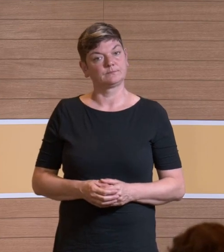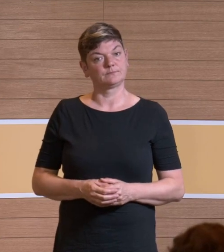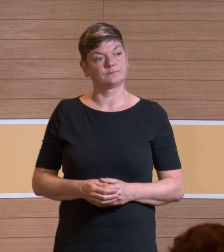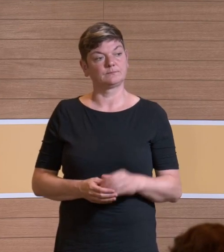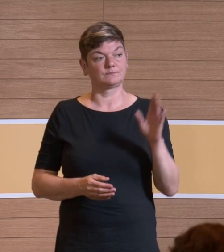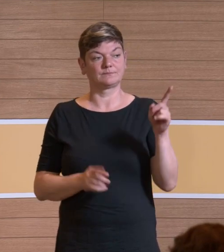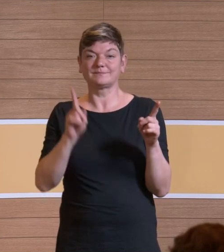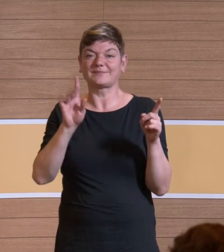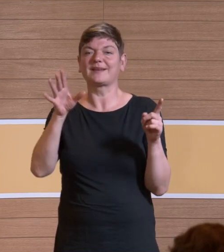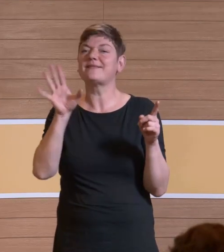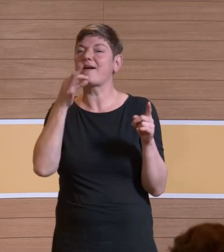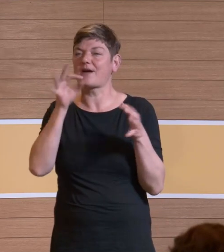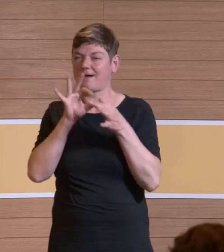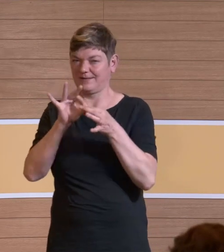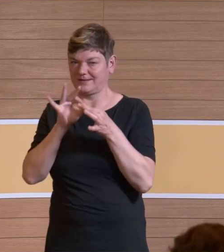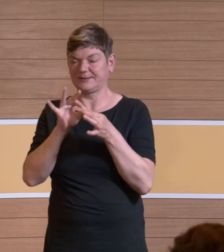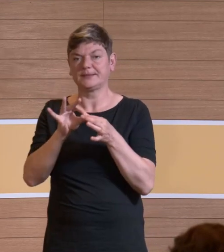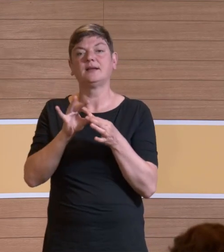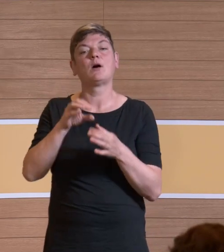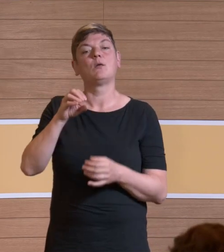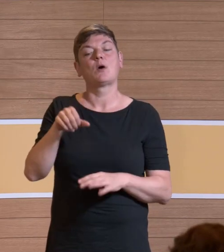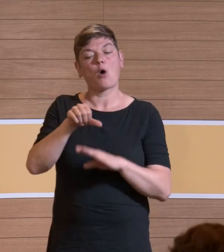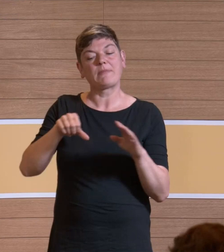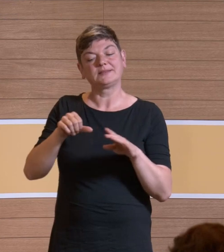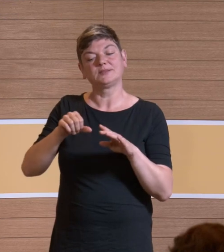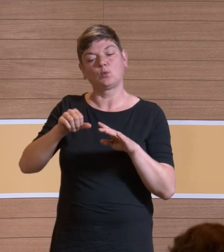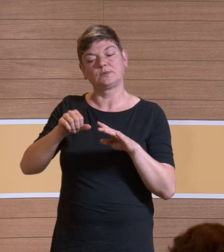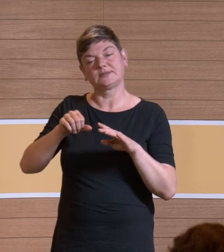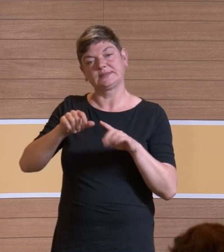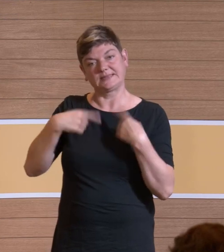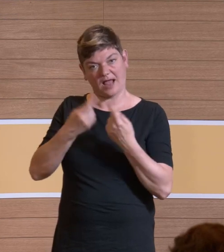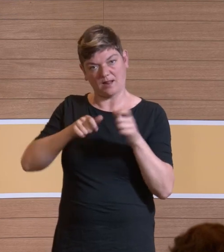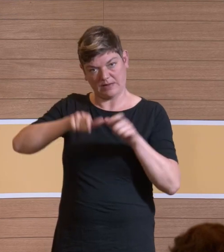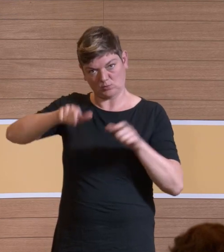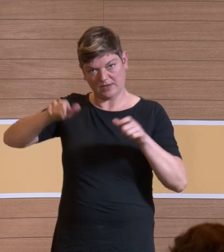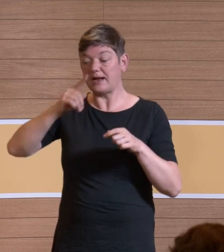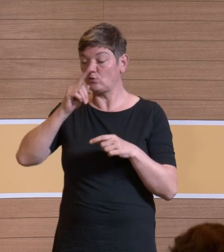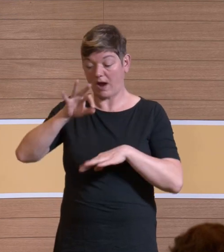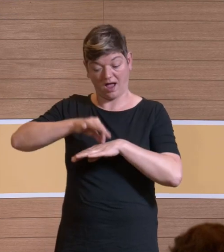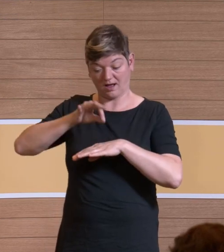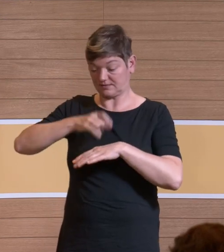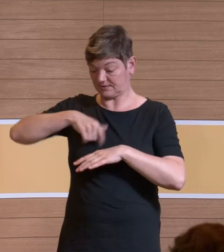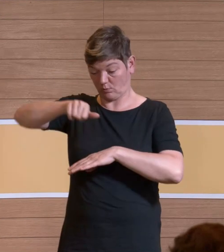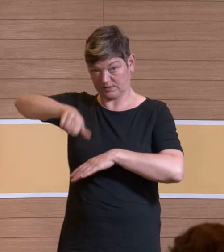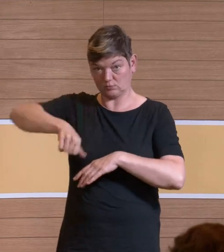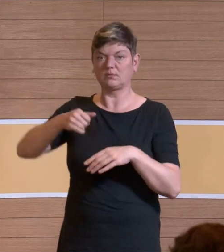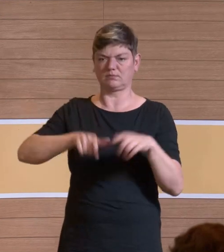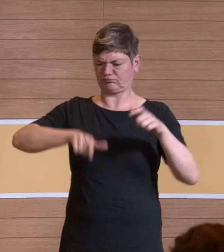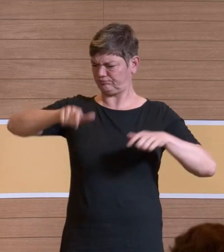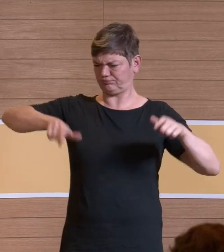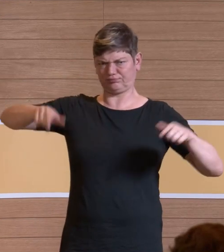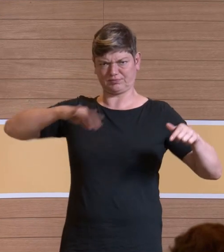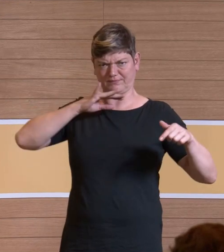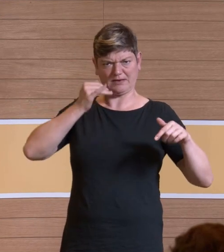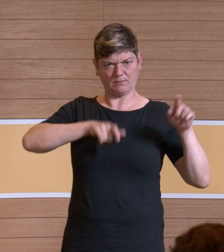Vielleicht doch noch eine Nachfrage, weil es sich beim OP-Personal ja nicht nur allein um den Operateur handelt, sondern um weitaus mehr Personen